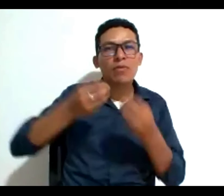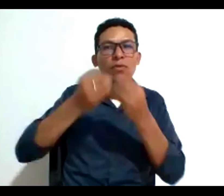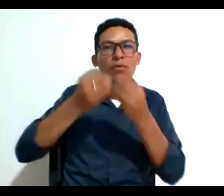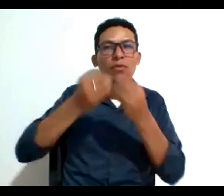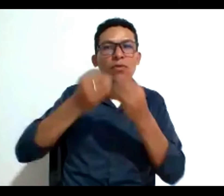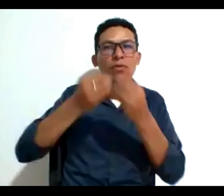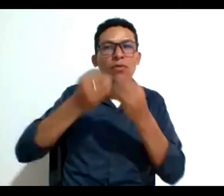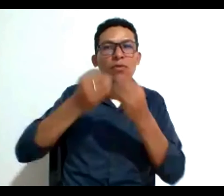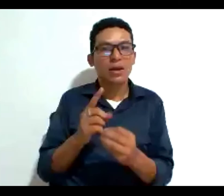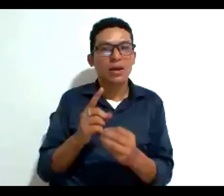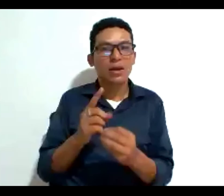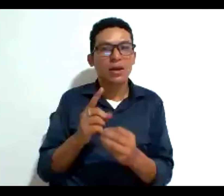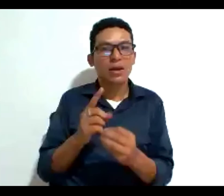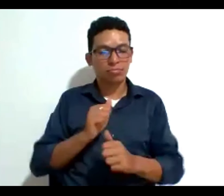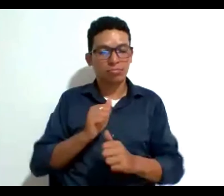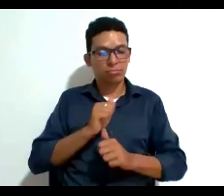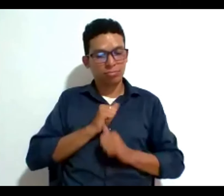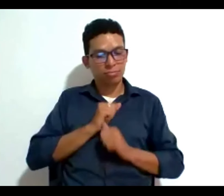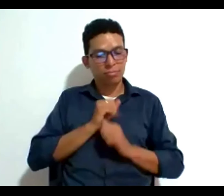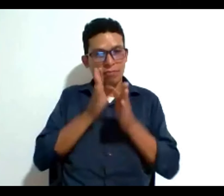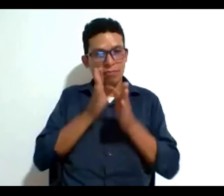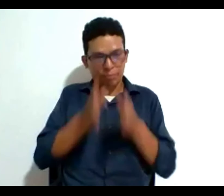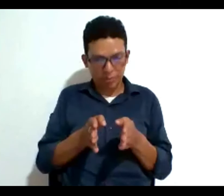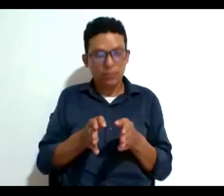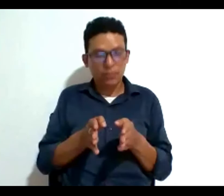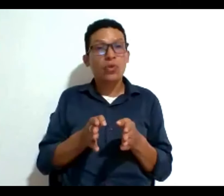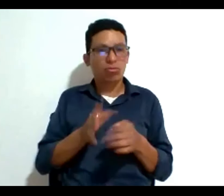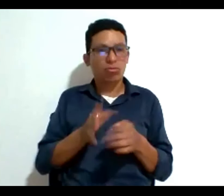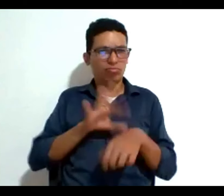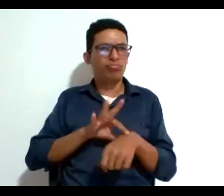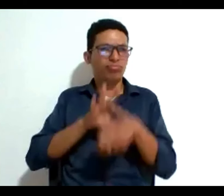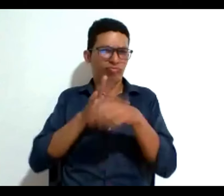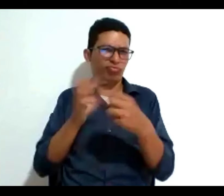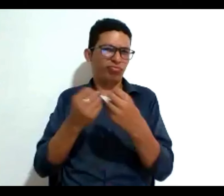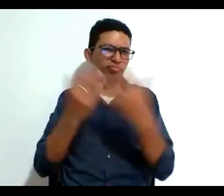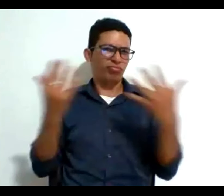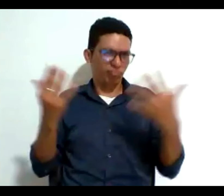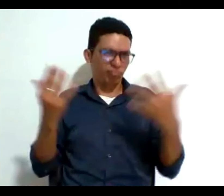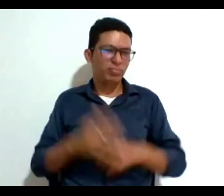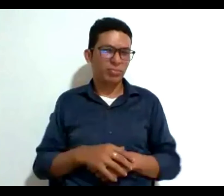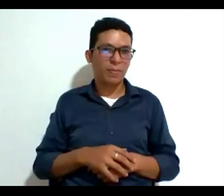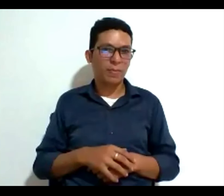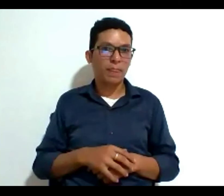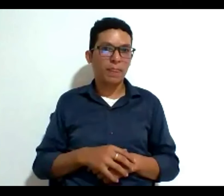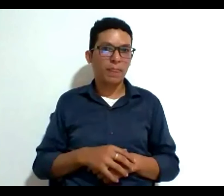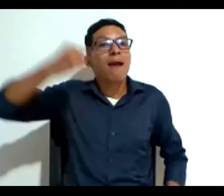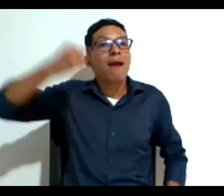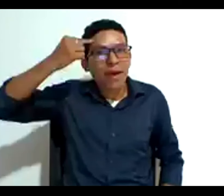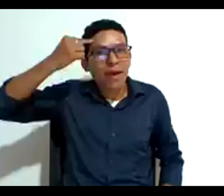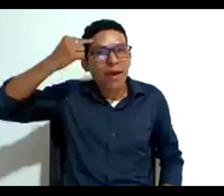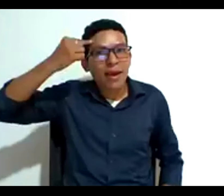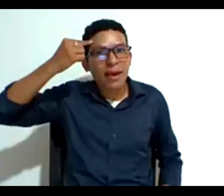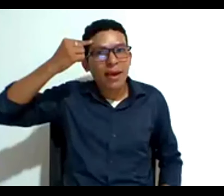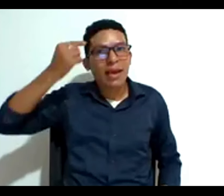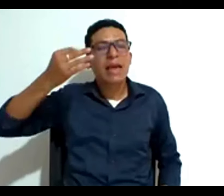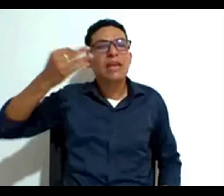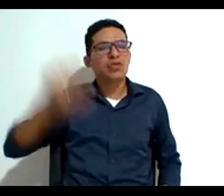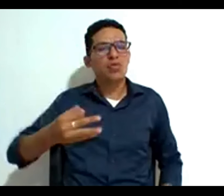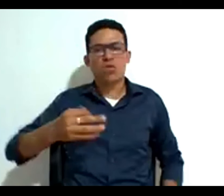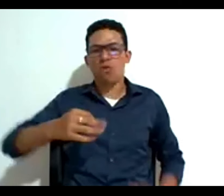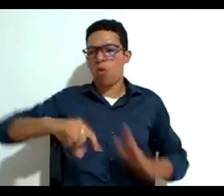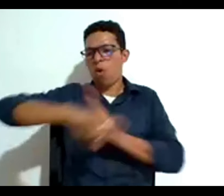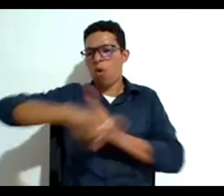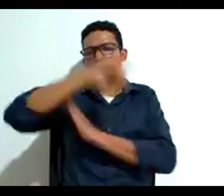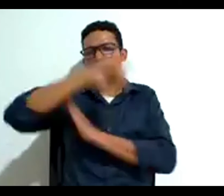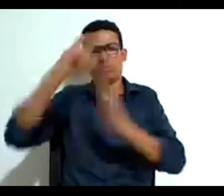el pensamiento determinista muchos de los médicos lo tenemos y es que nosotros pensamos que hay certezas absolutas